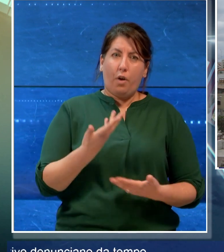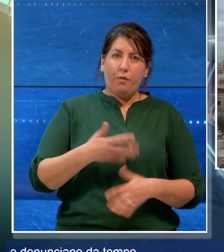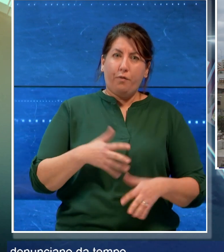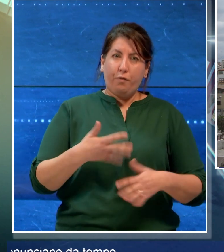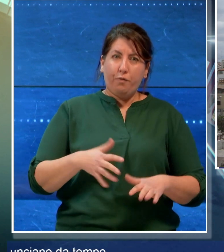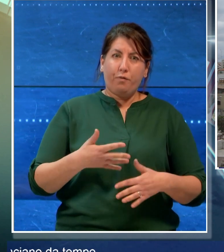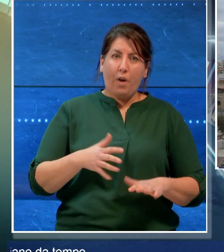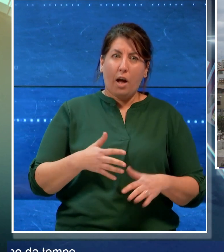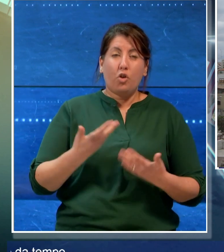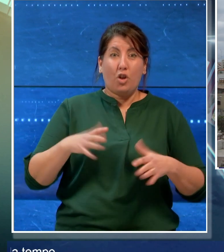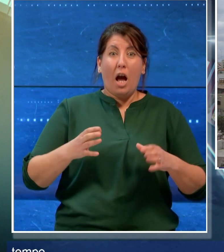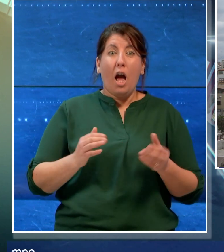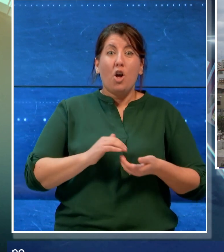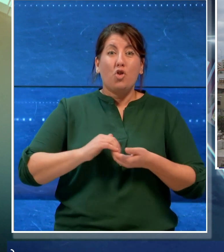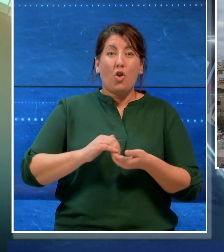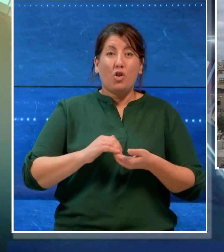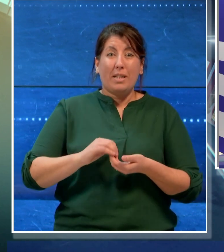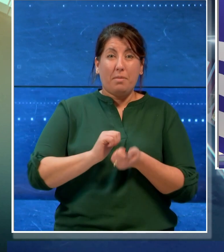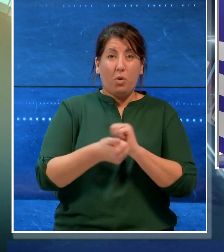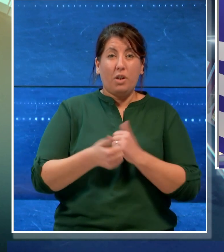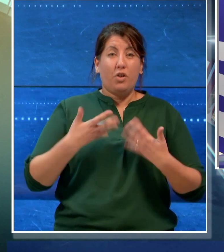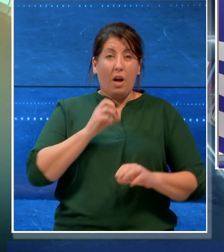sportive denunciano da tempo.